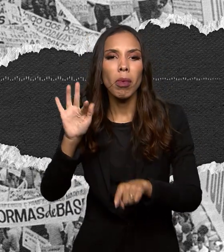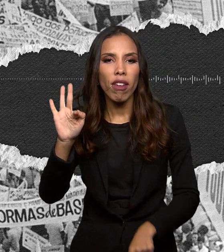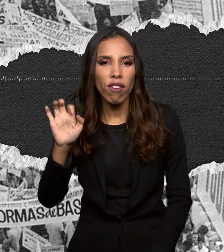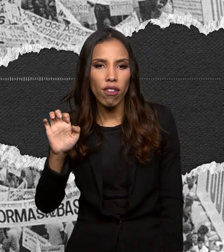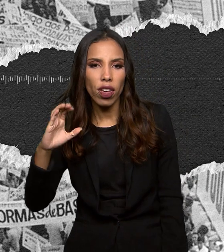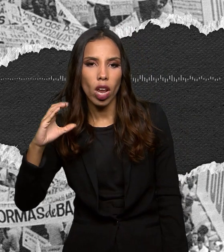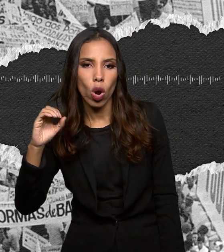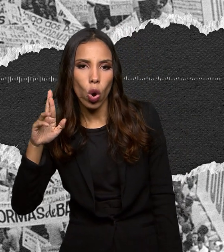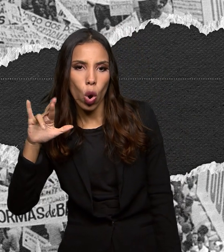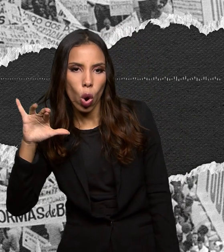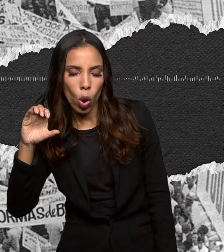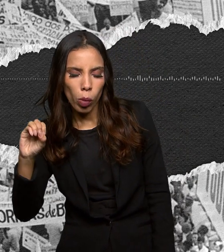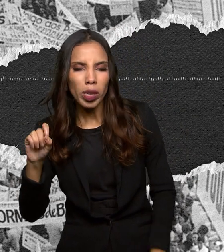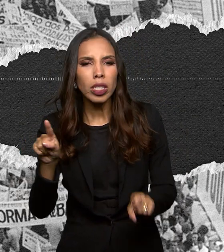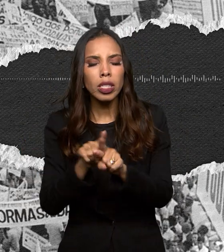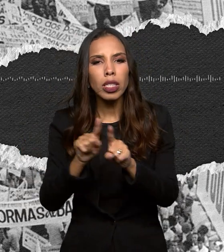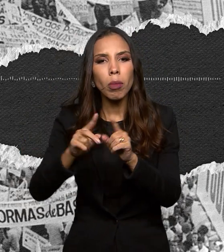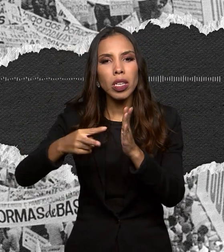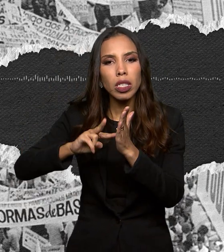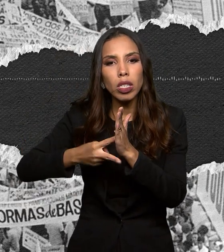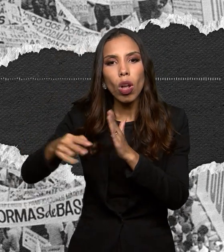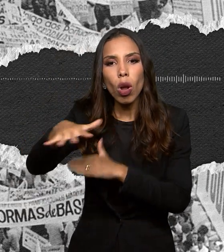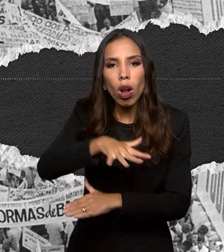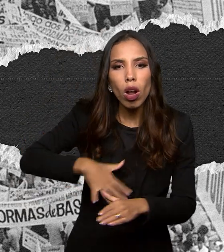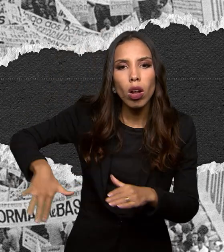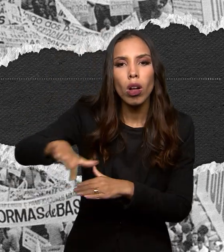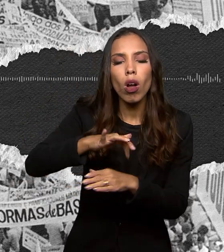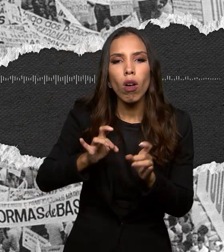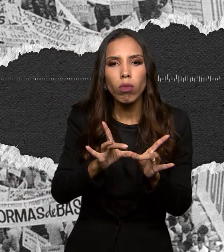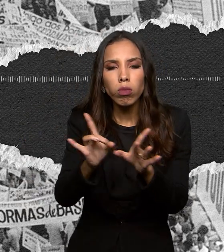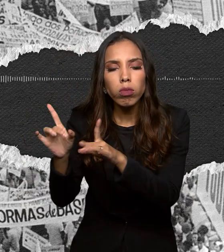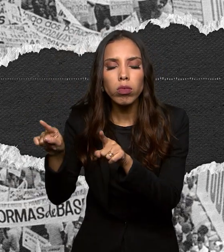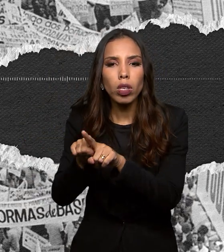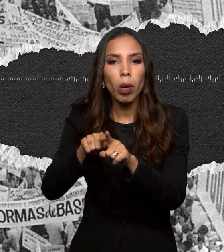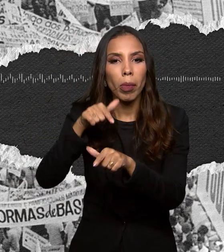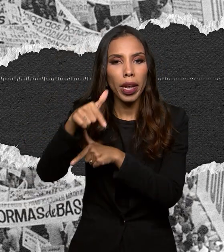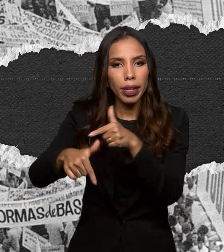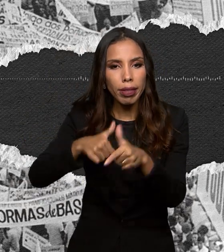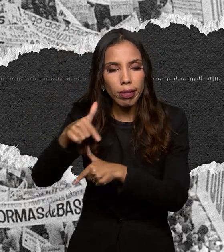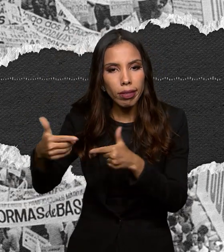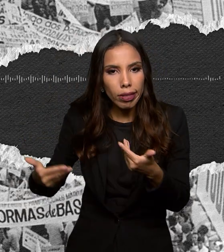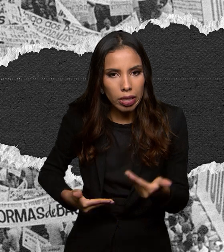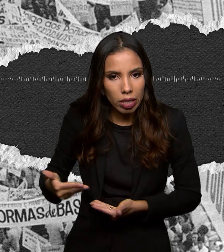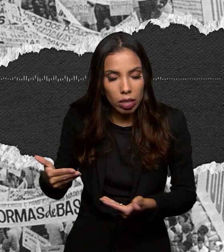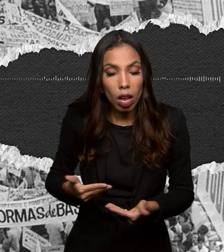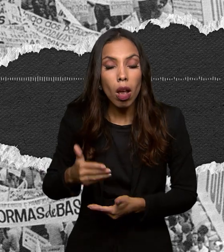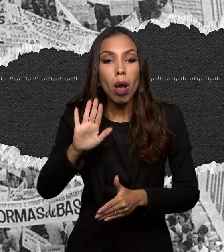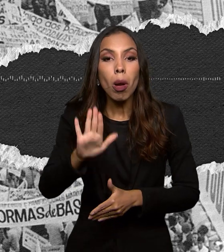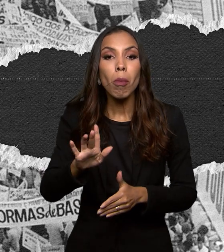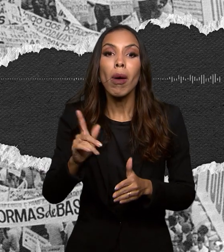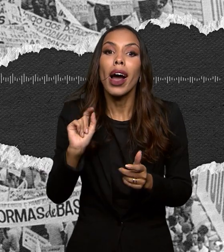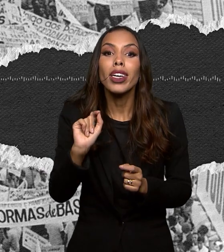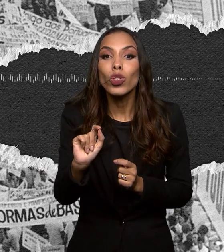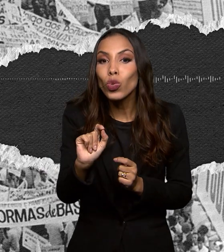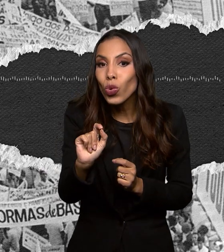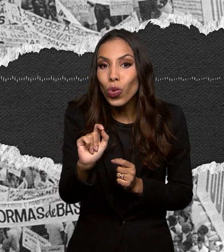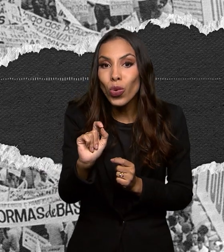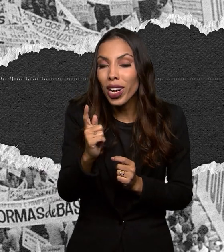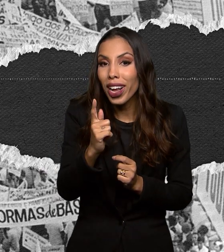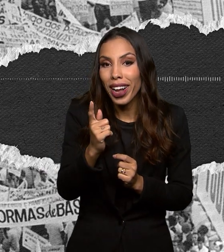sindicatos patronais dos setores de comércio e serviços. Só que essa pesquisa foi tornada pública somente 40 anos depois.